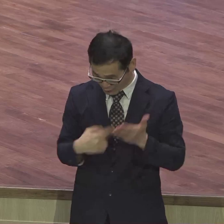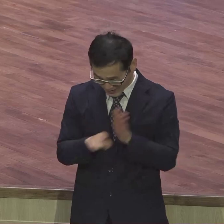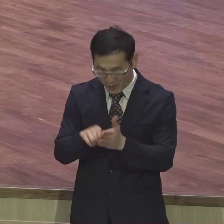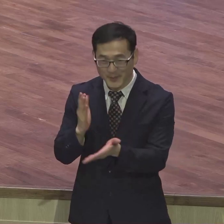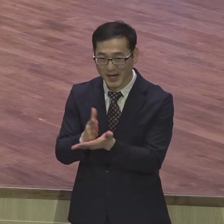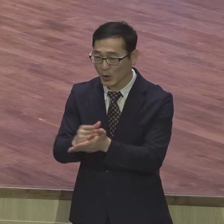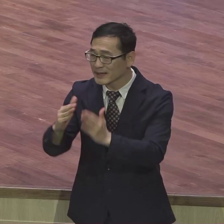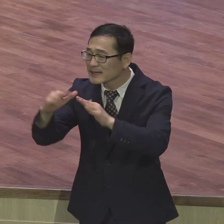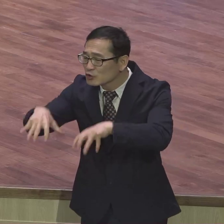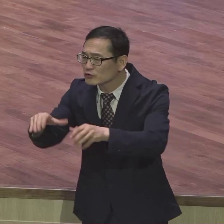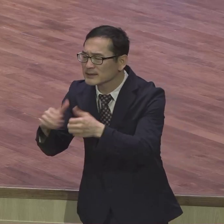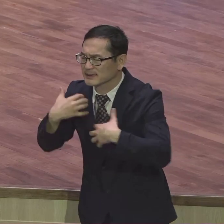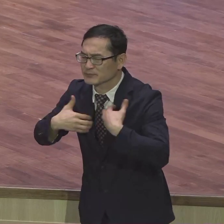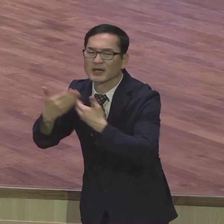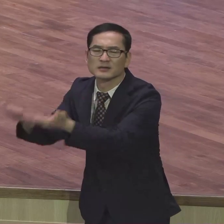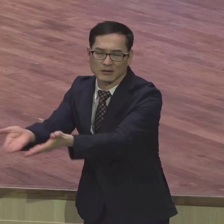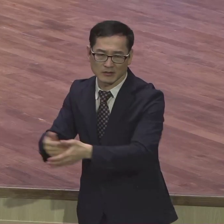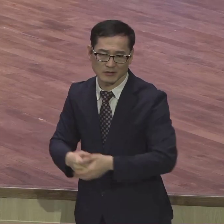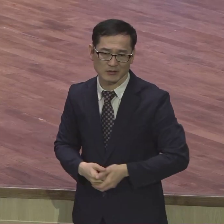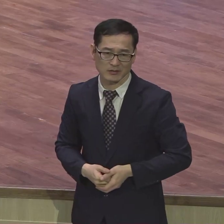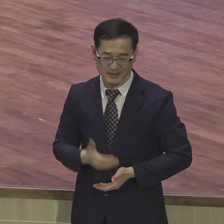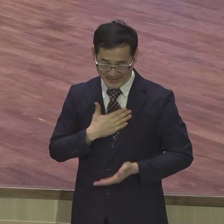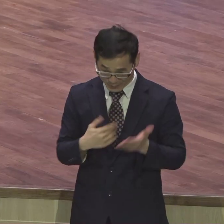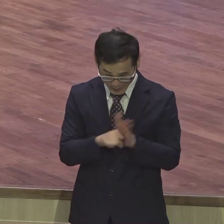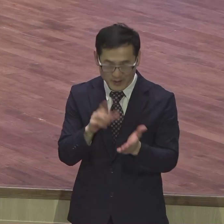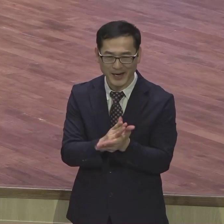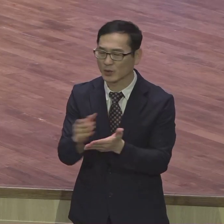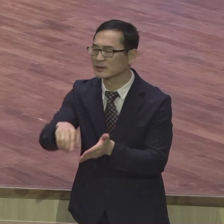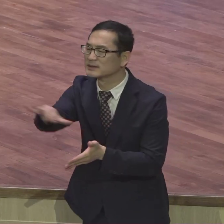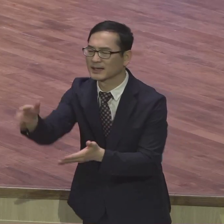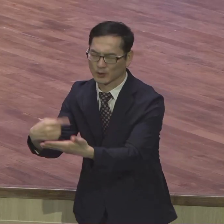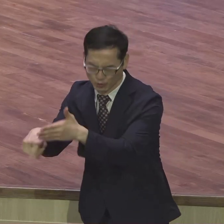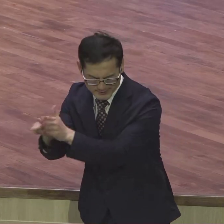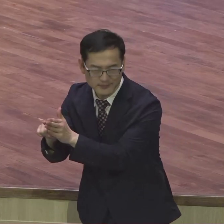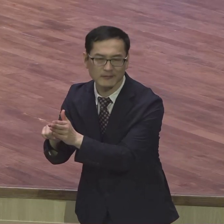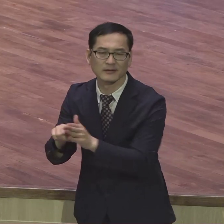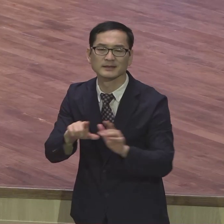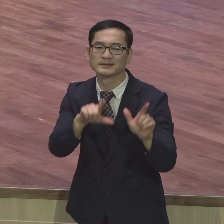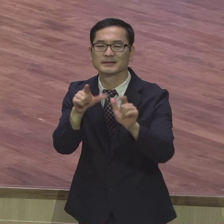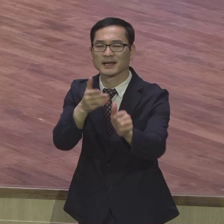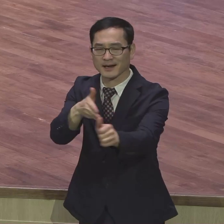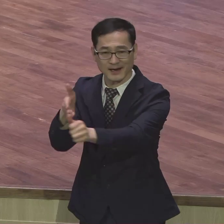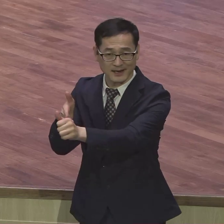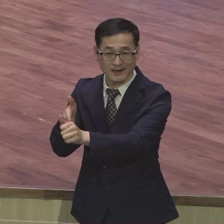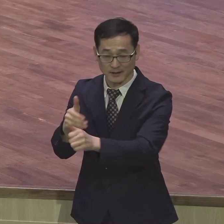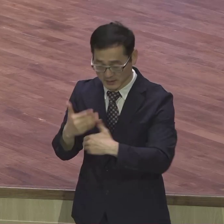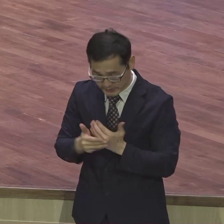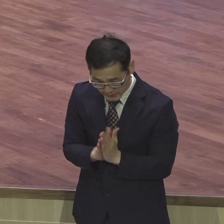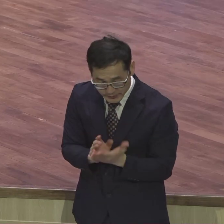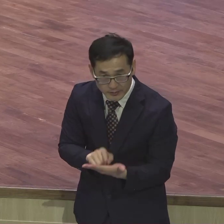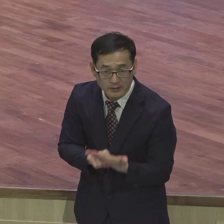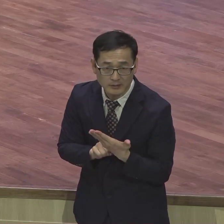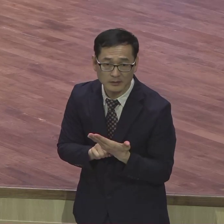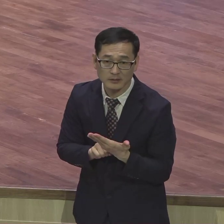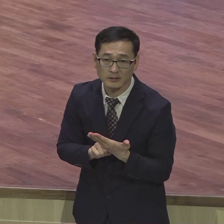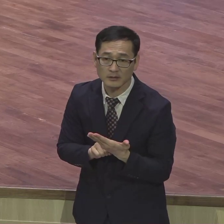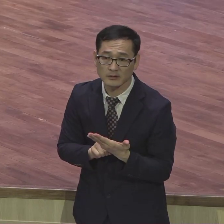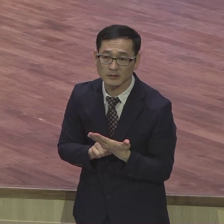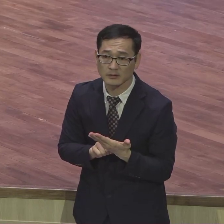기쁘게 해주라 나를 위해 살지 말고 이웃을 위해 살아라 이게 성경에서 말씀하는 강조예요 이게 하나님의